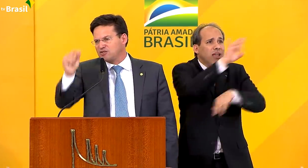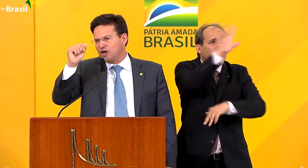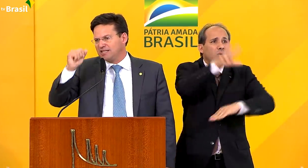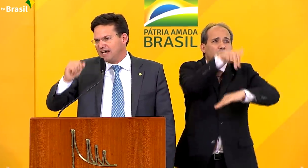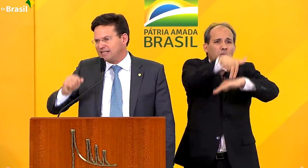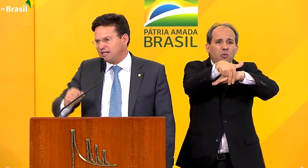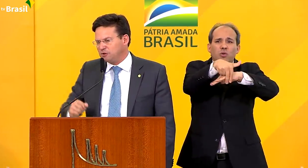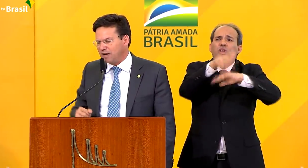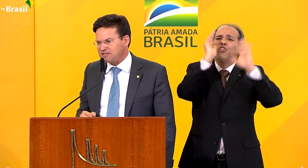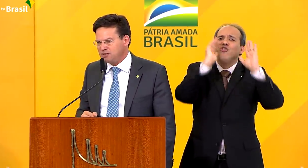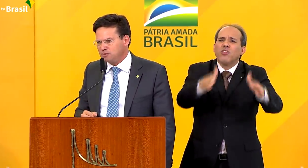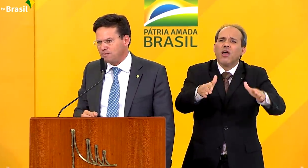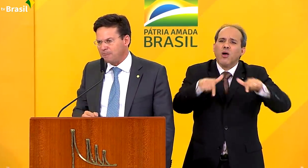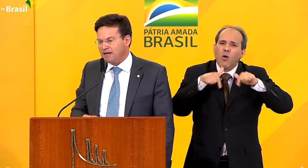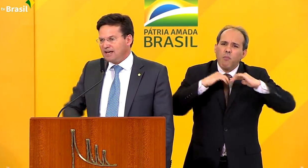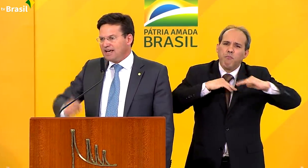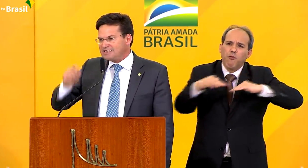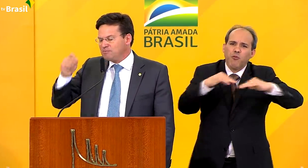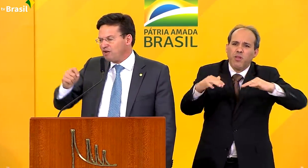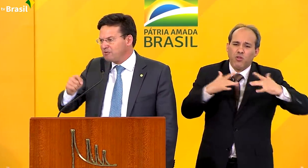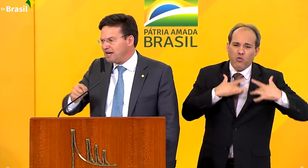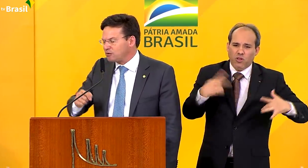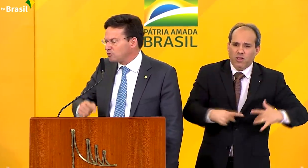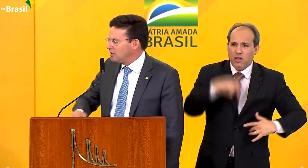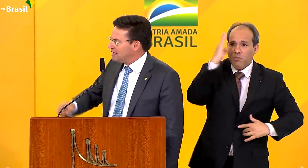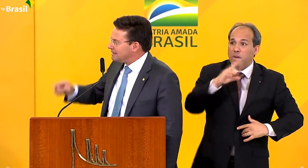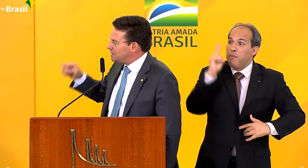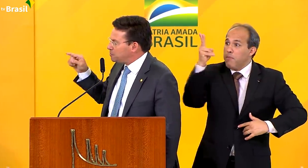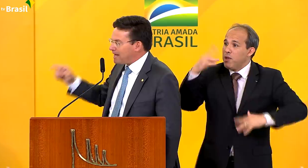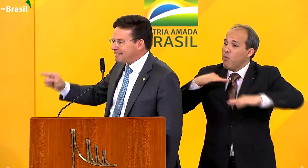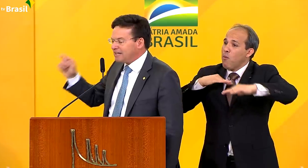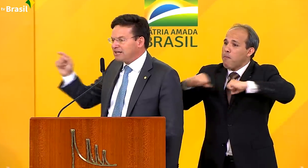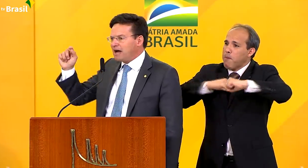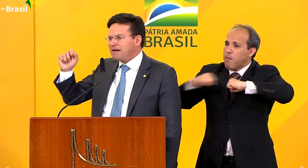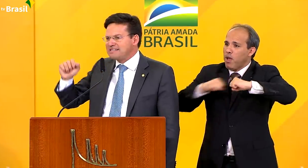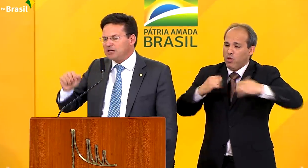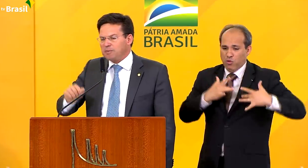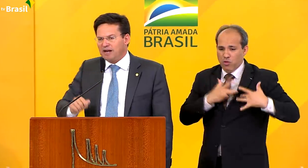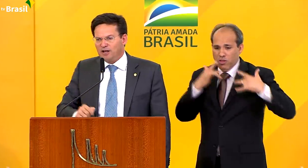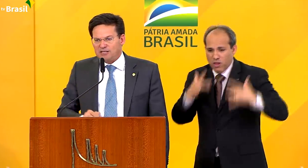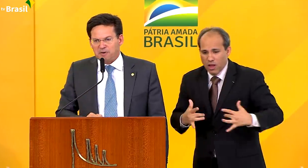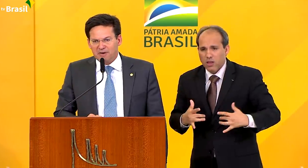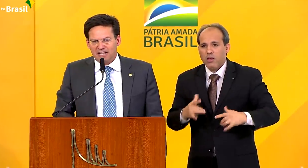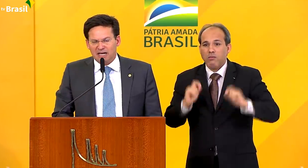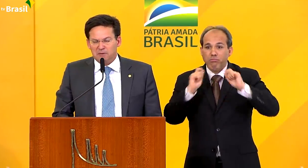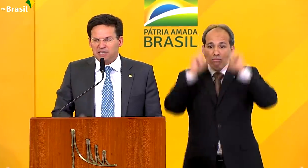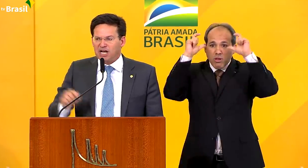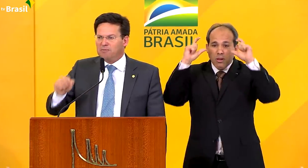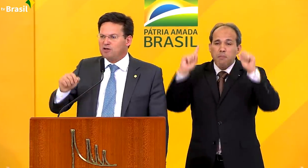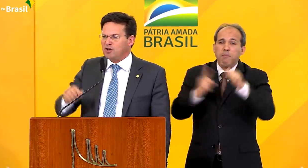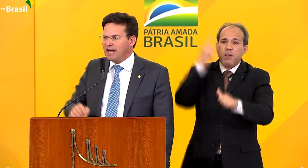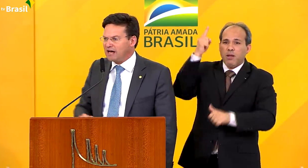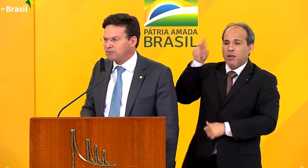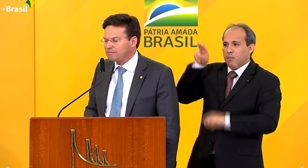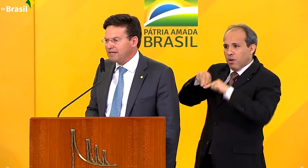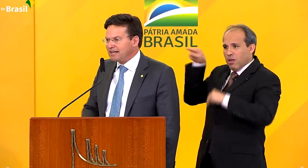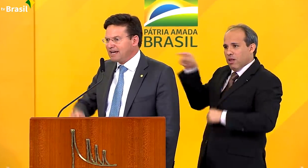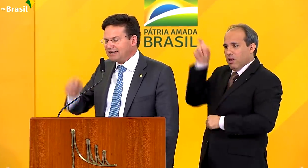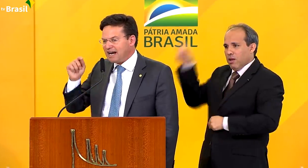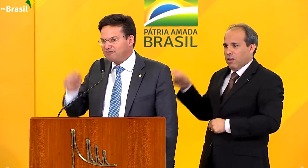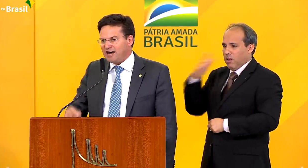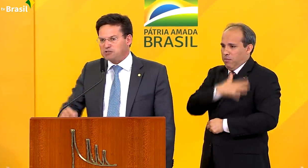movimento de solidariedade do Brasil. Esse movimento, despertado e encabeçado pela nossa primeira-dama, Michelle Bolsonaro,